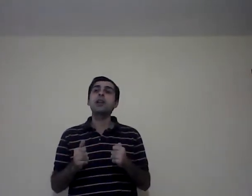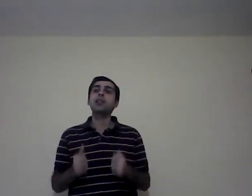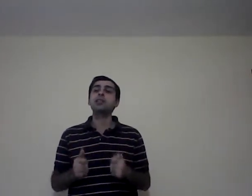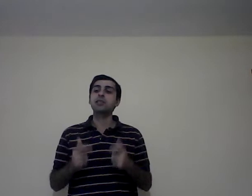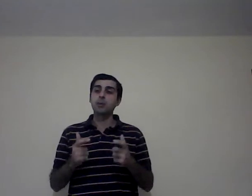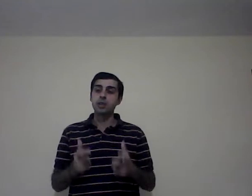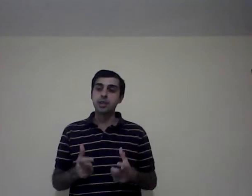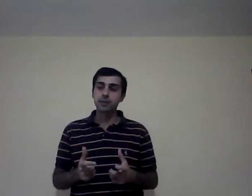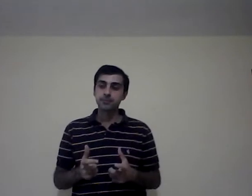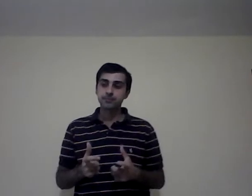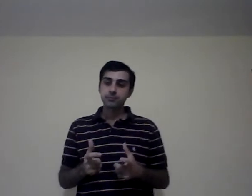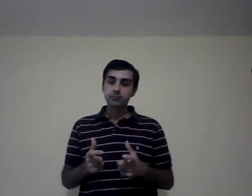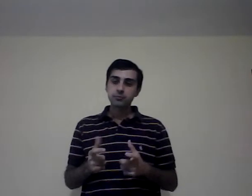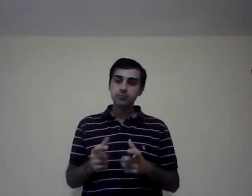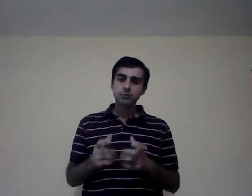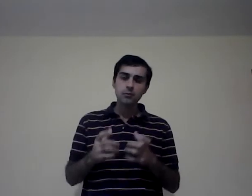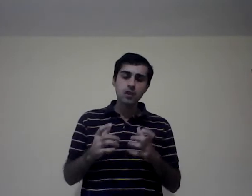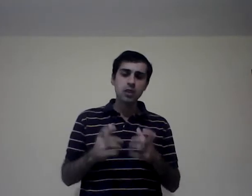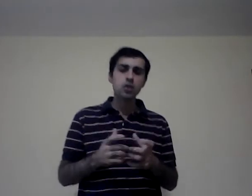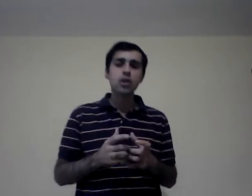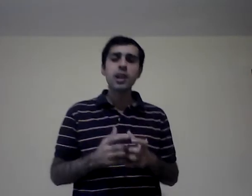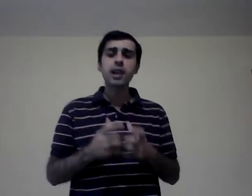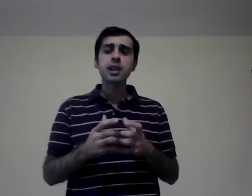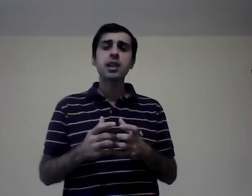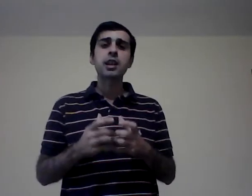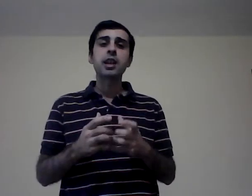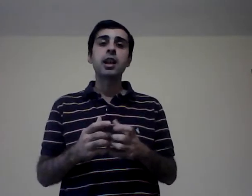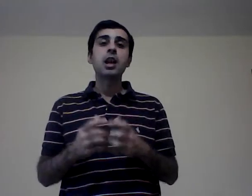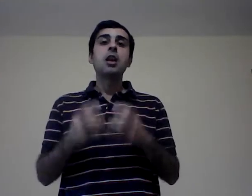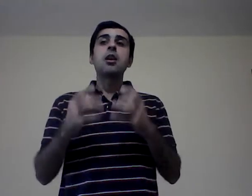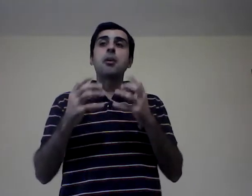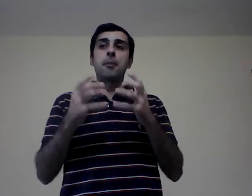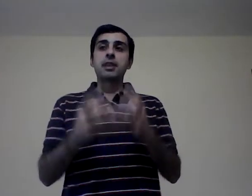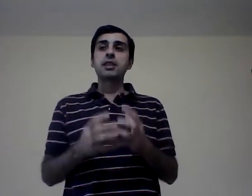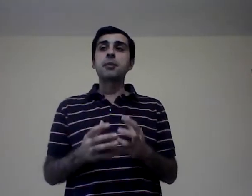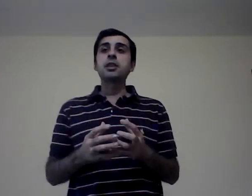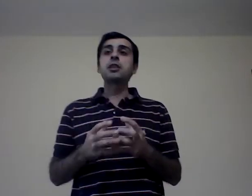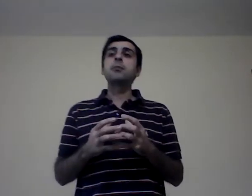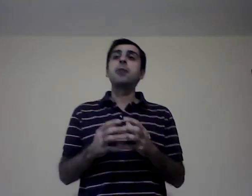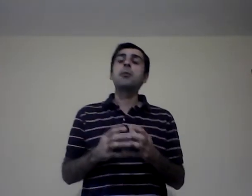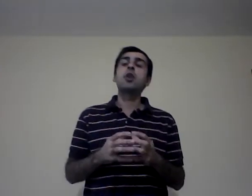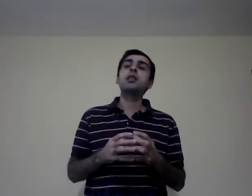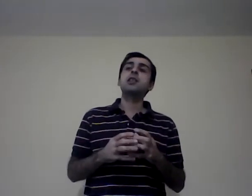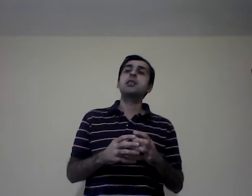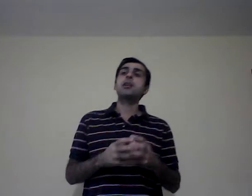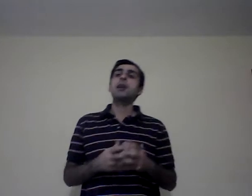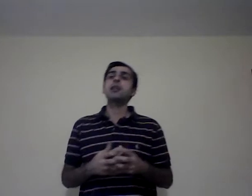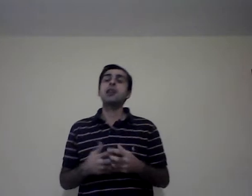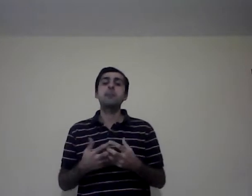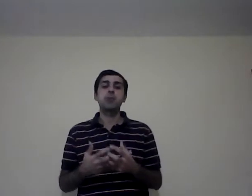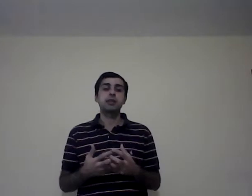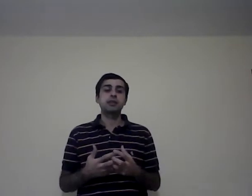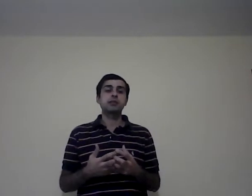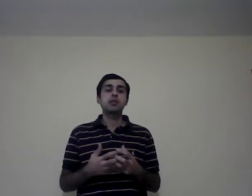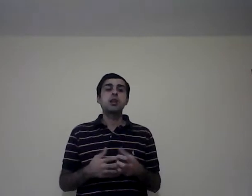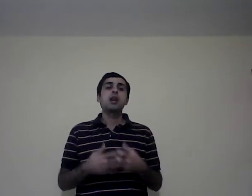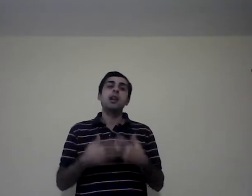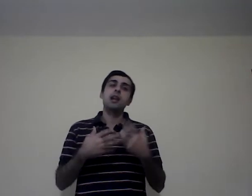rentabilidad. Y son aquellas que, básicamente, vamos a llamar empresas. Las